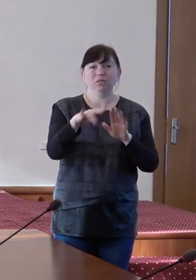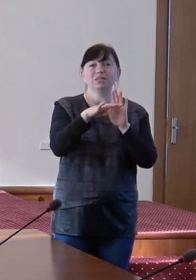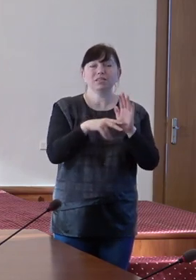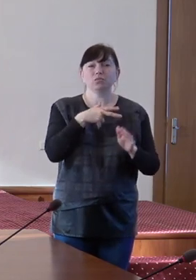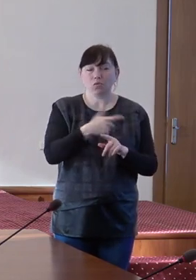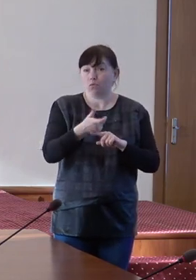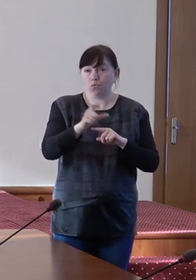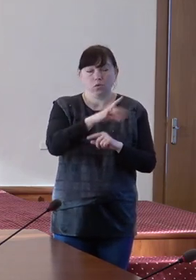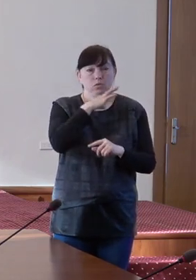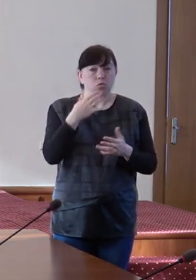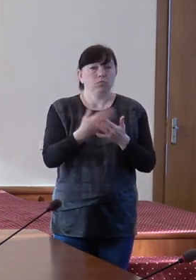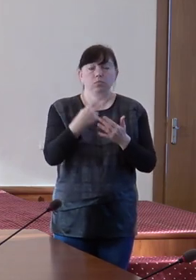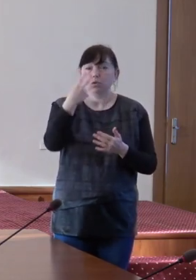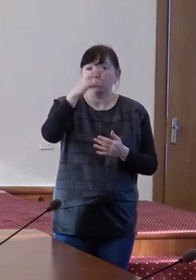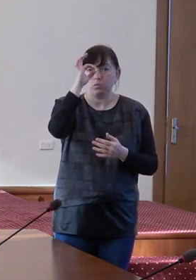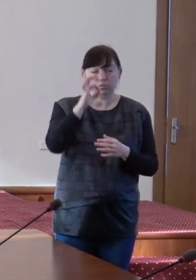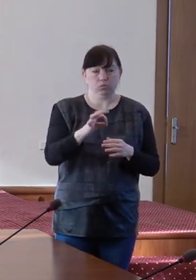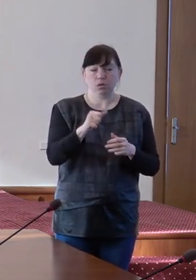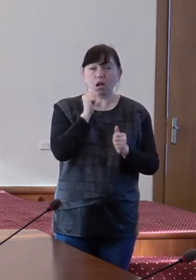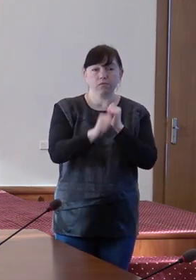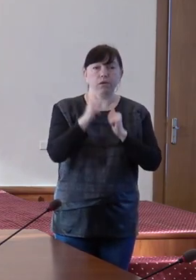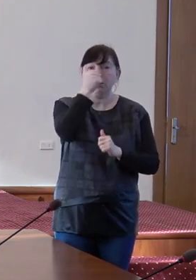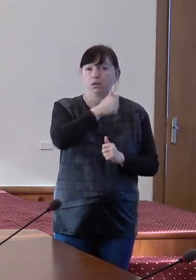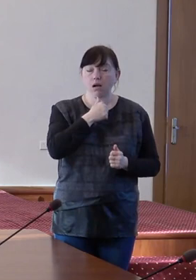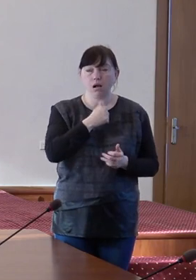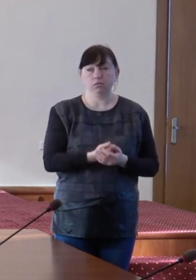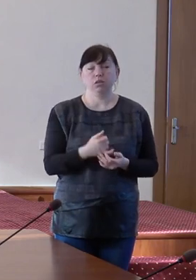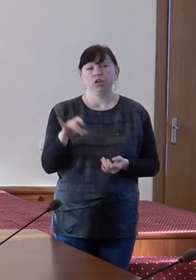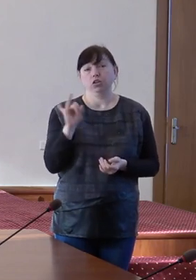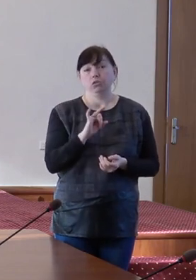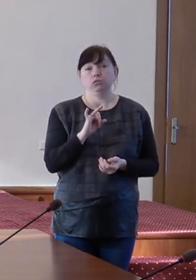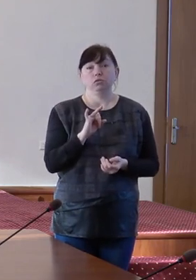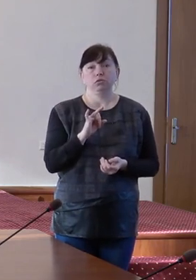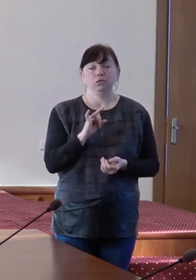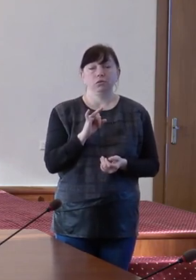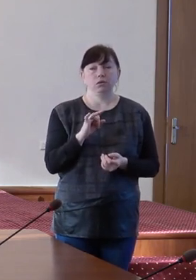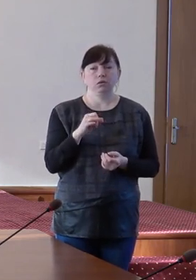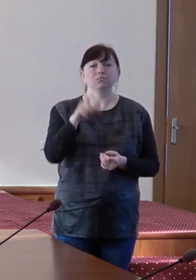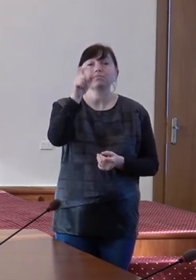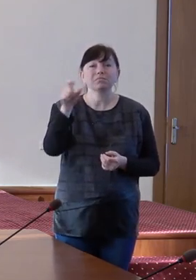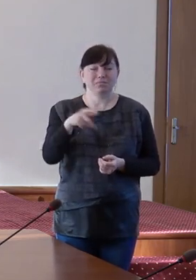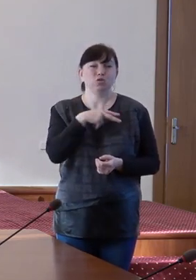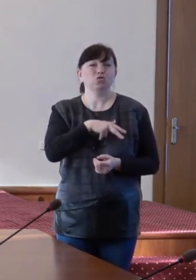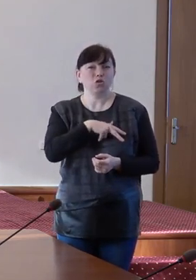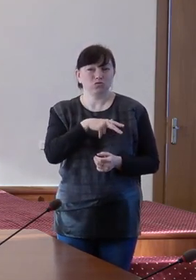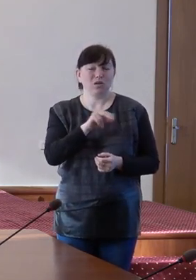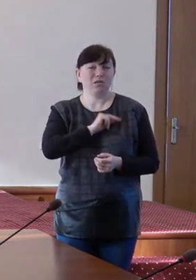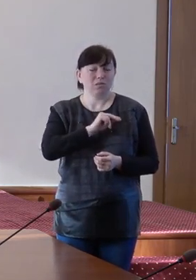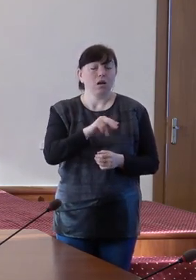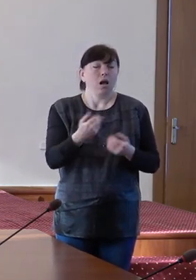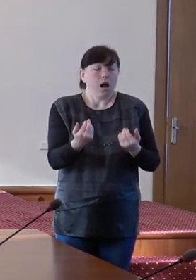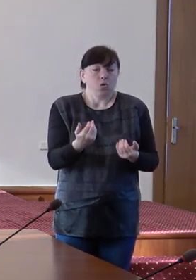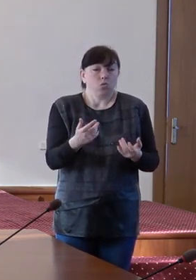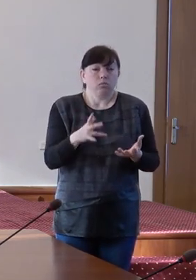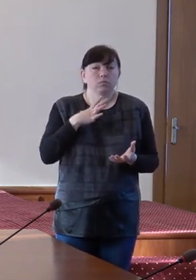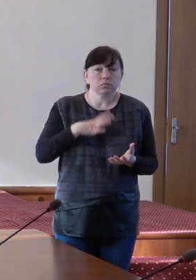semnificativ, de circa 20% anual. Iar asistență socială astăzi sunt în situația în care trebuie